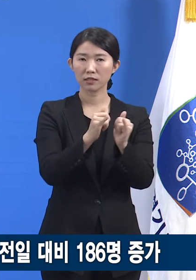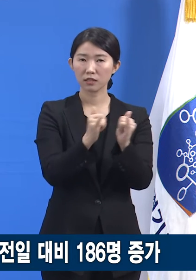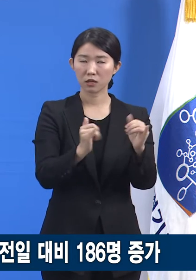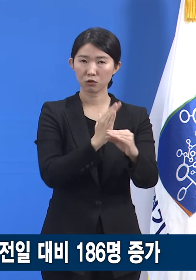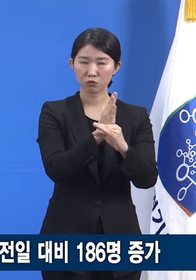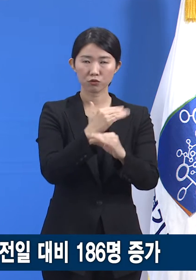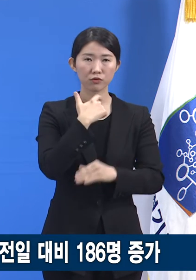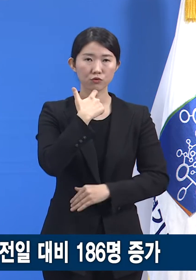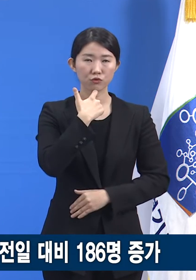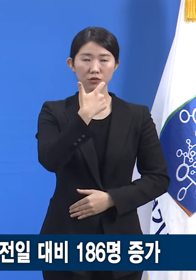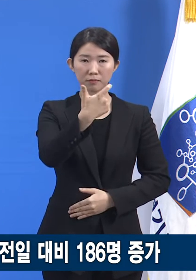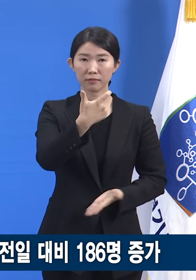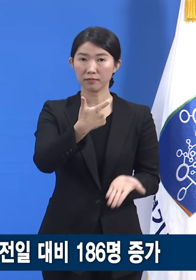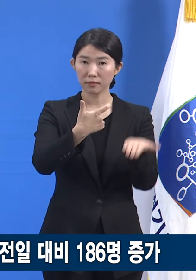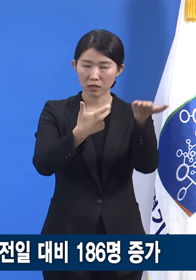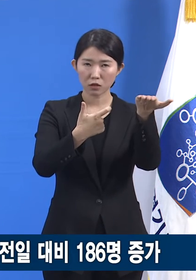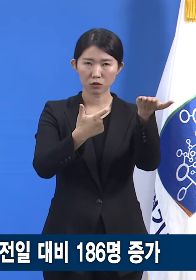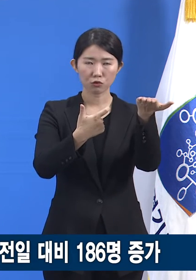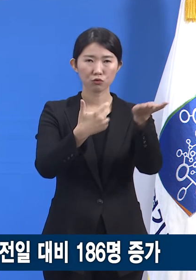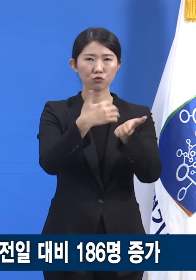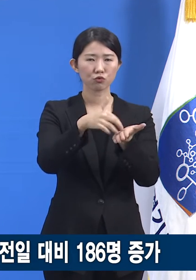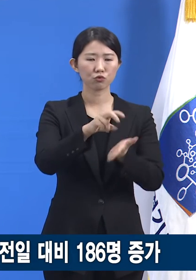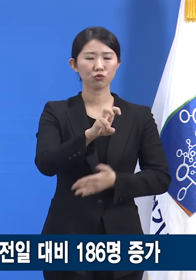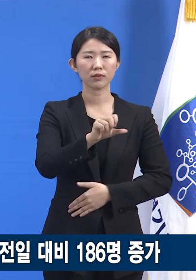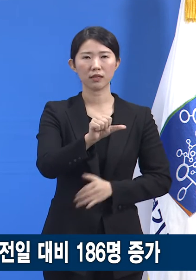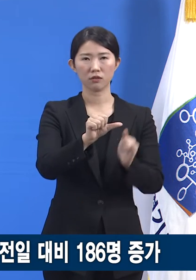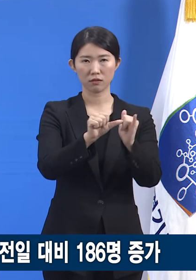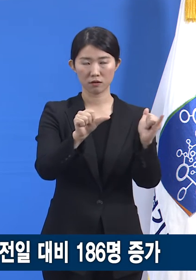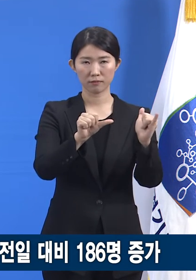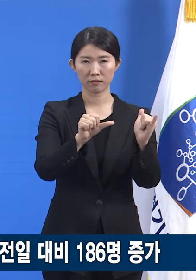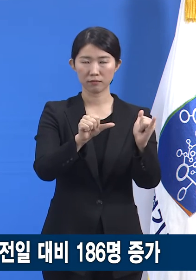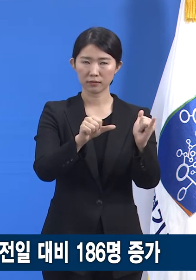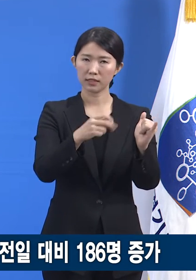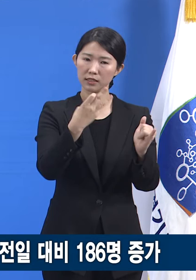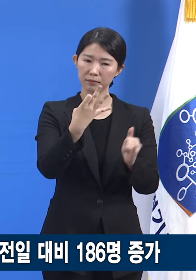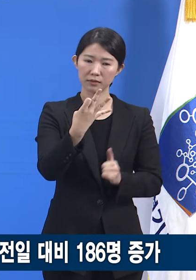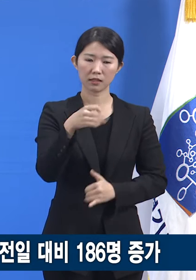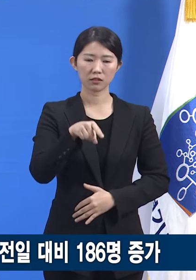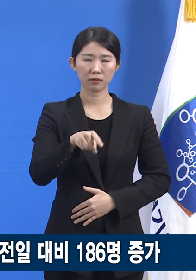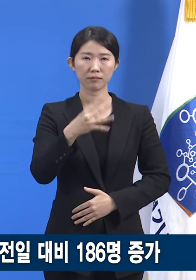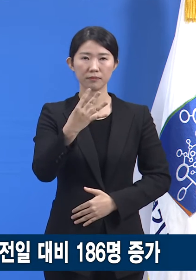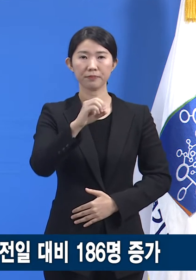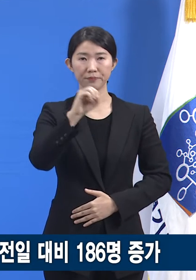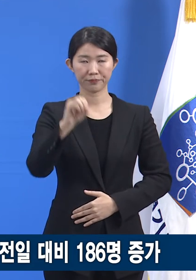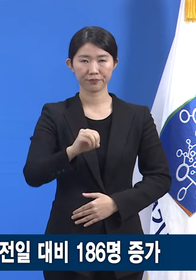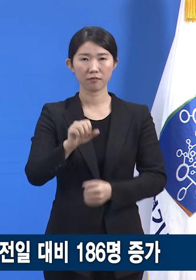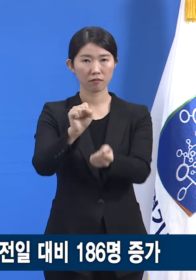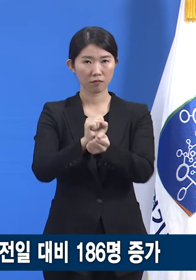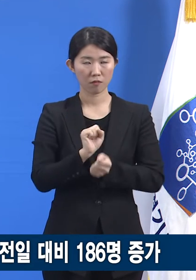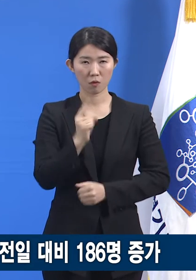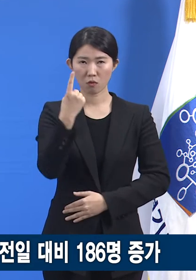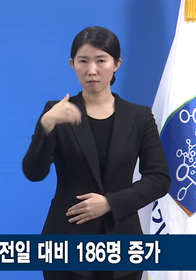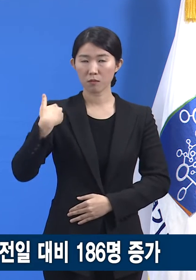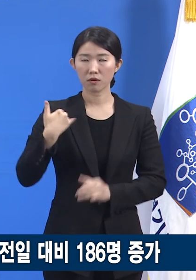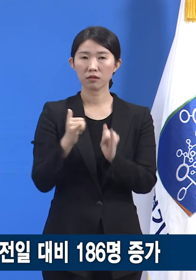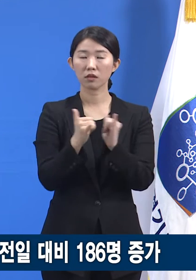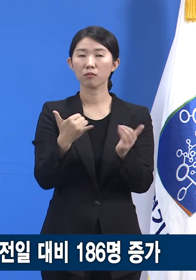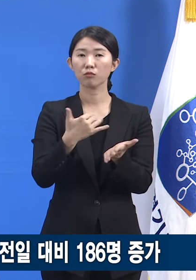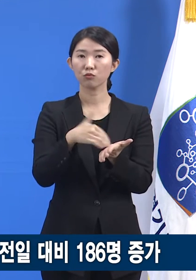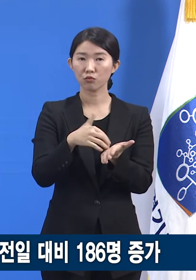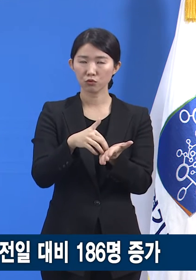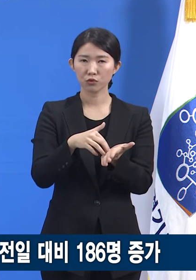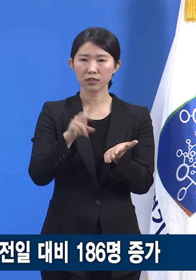25명으로 13.4%를 차지합니다. 감염 경로를 알 수 없는 확진자는 25